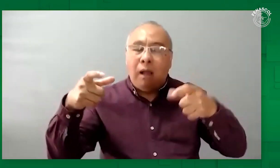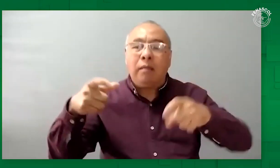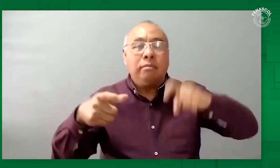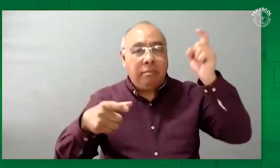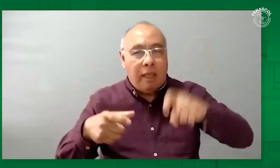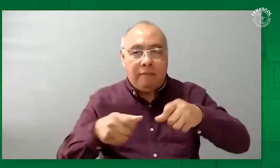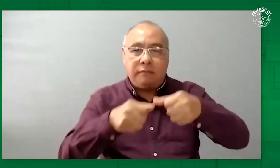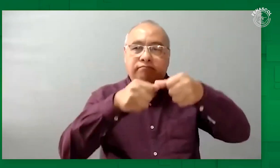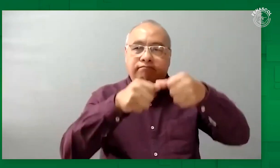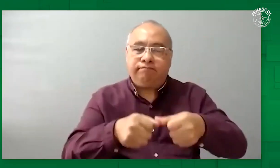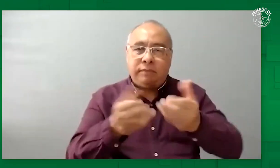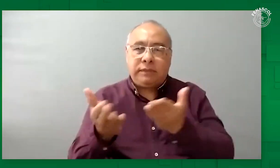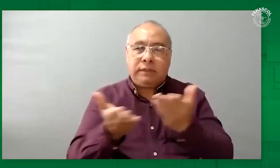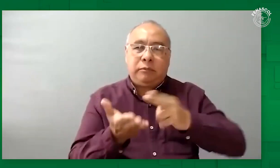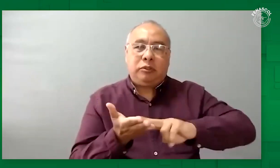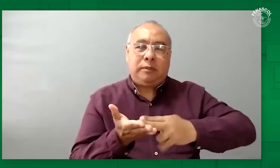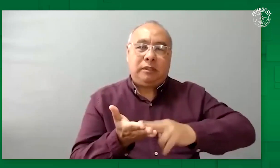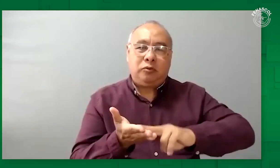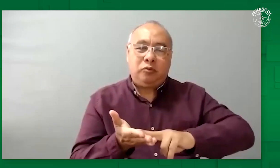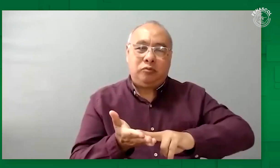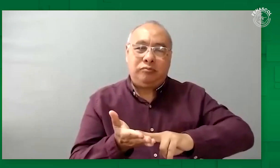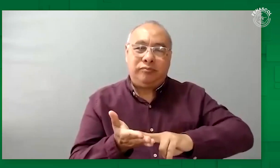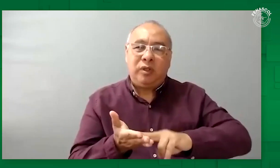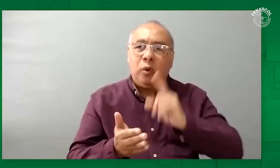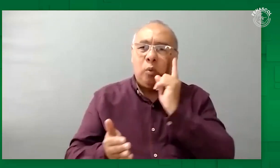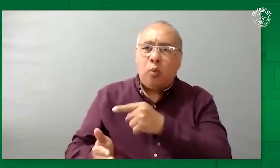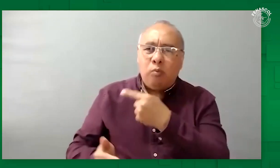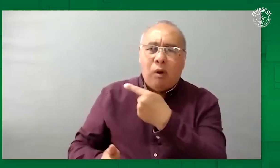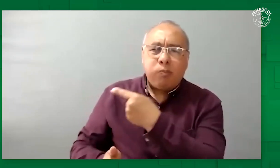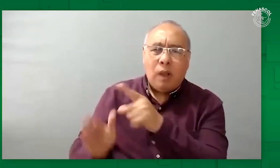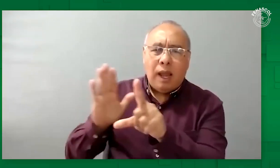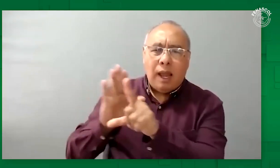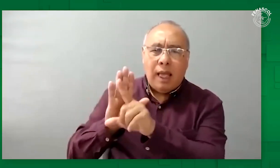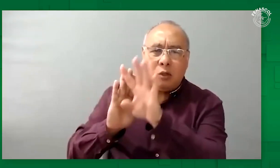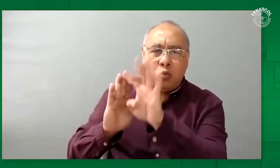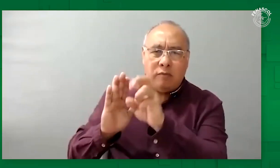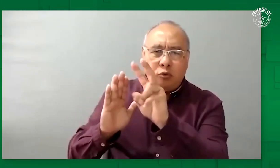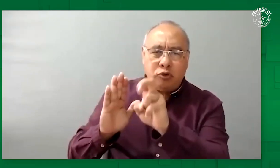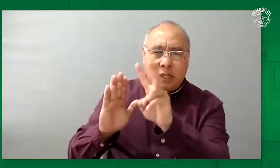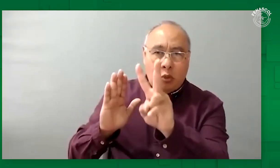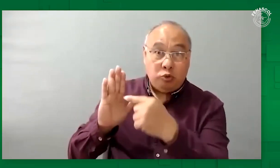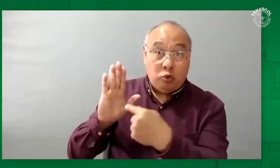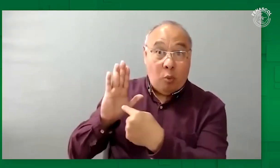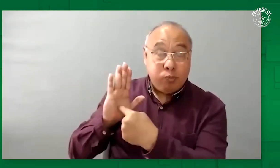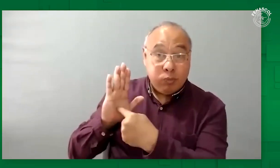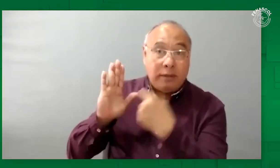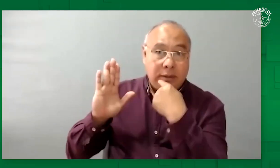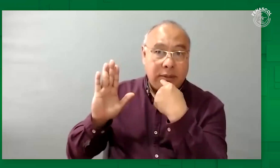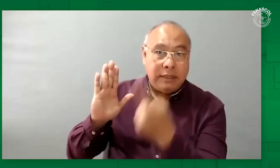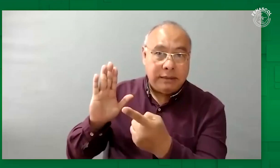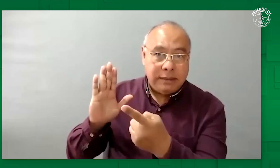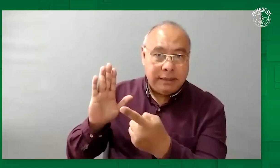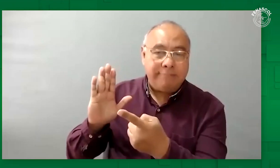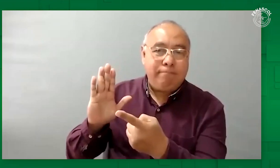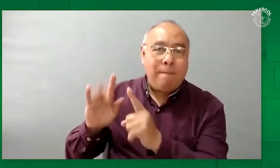deben implementar el servicio de interpretación. ¿Por qué? Sabemos que está la ley 982, ¿verdad? En la cual se